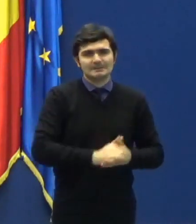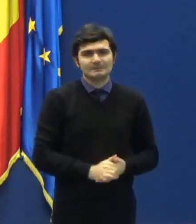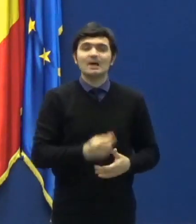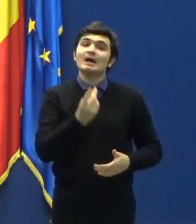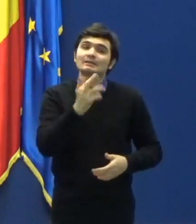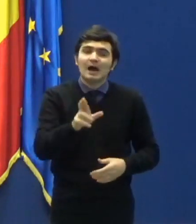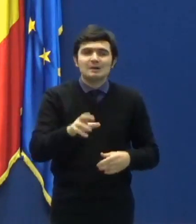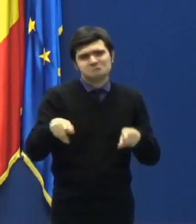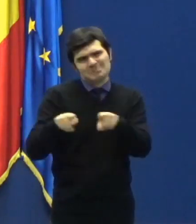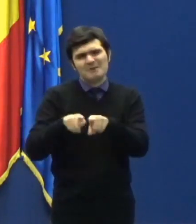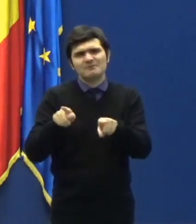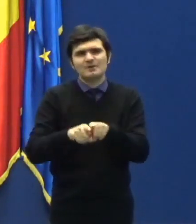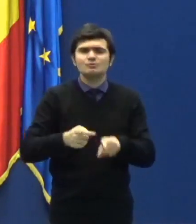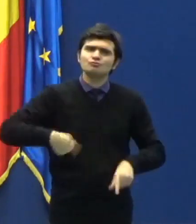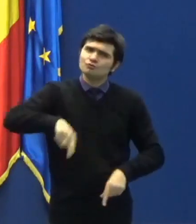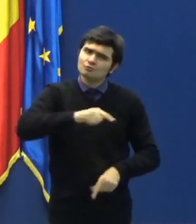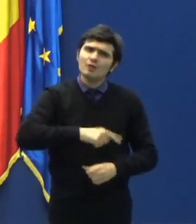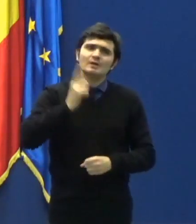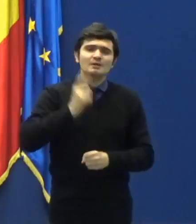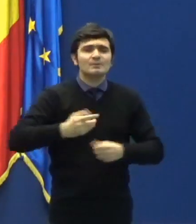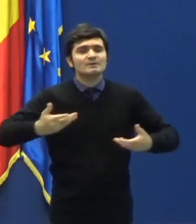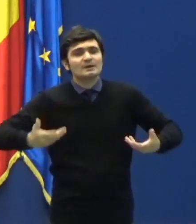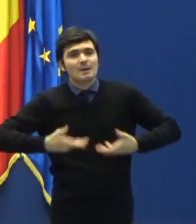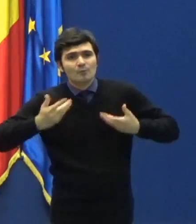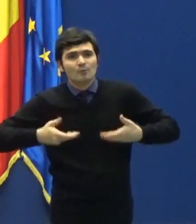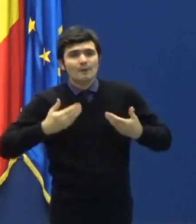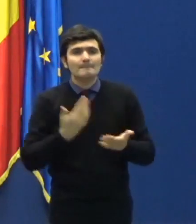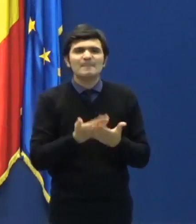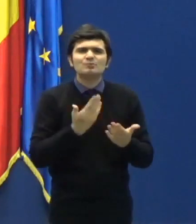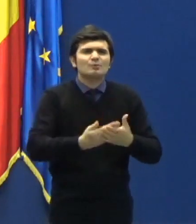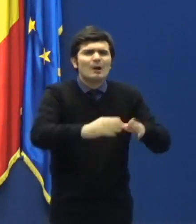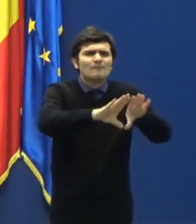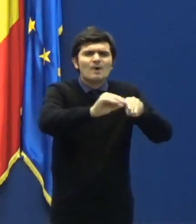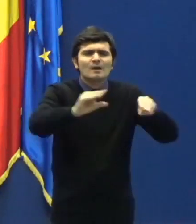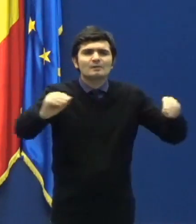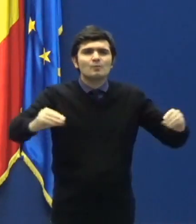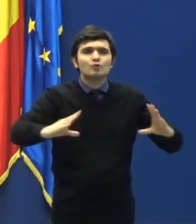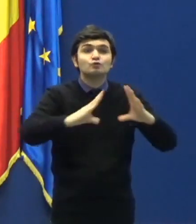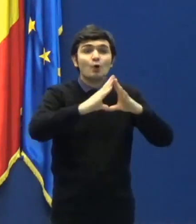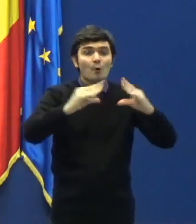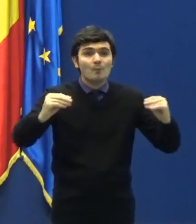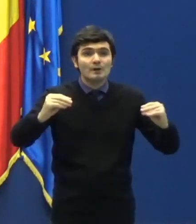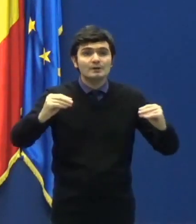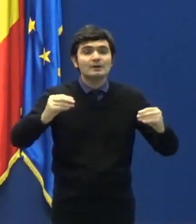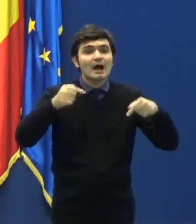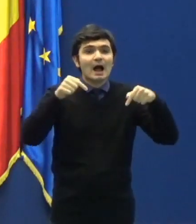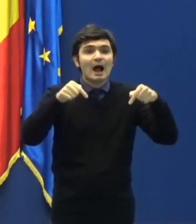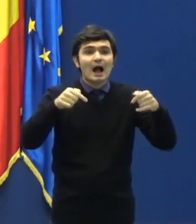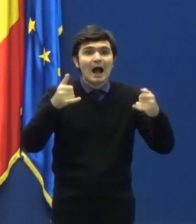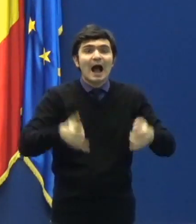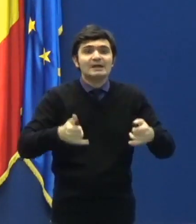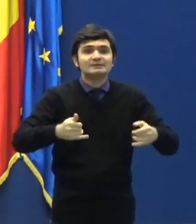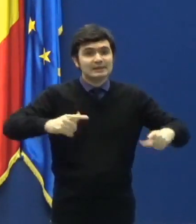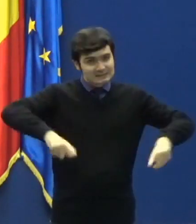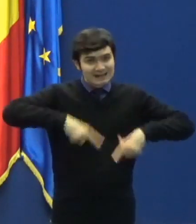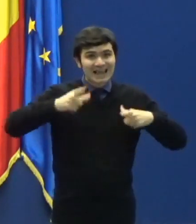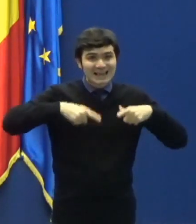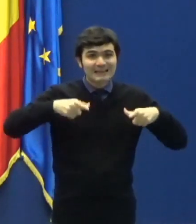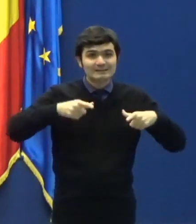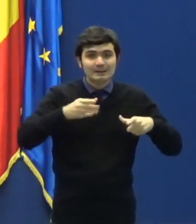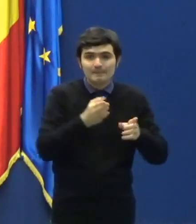bucurăm că mulți români sunt astăzi printre noi și se bucură de viață